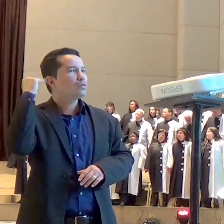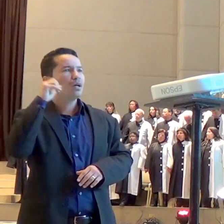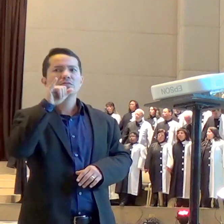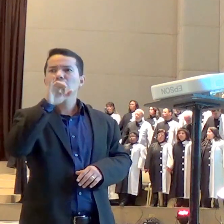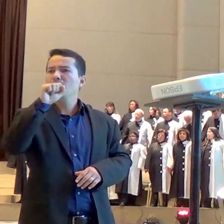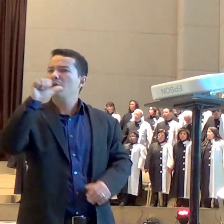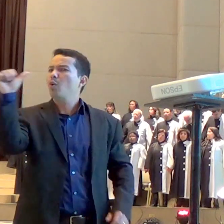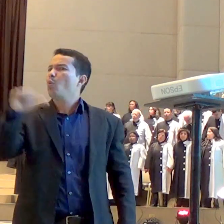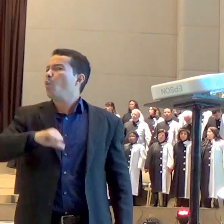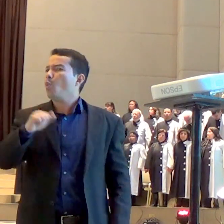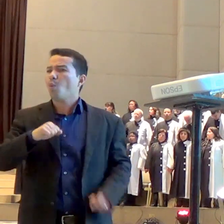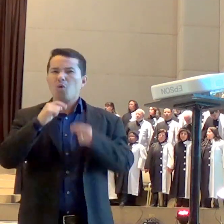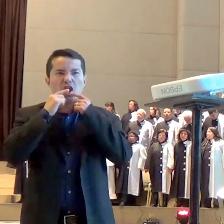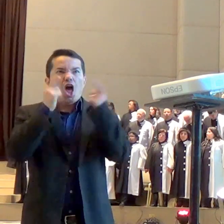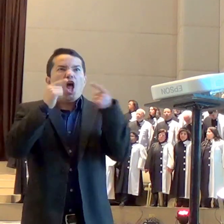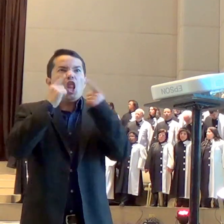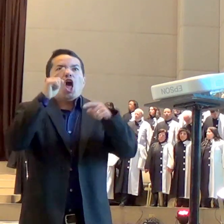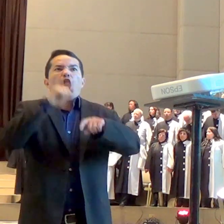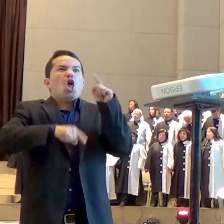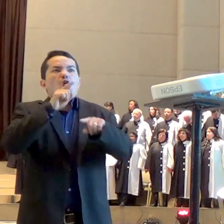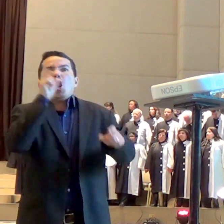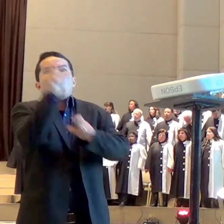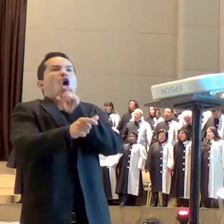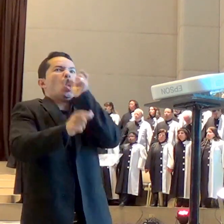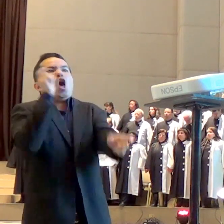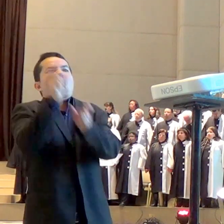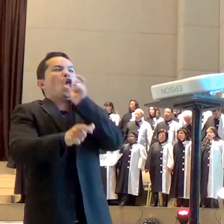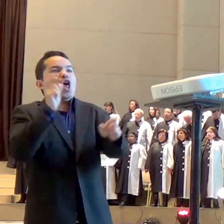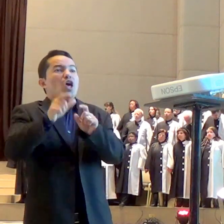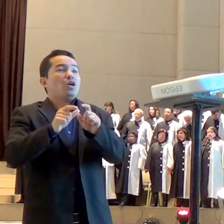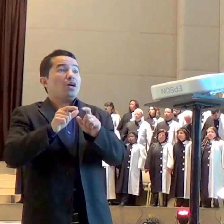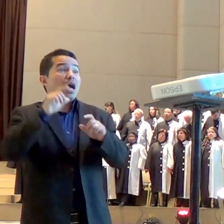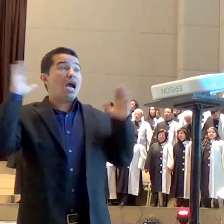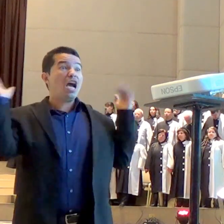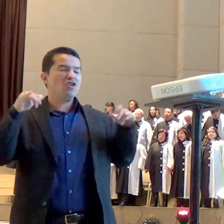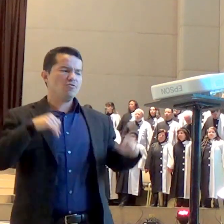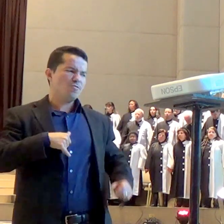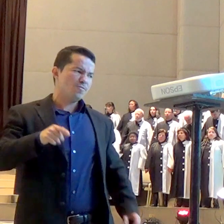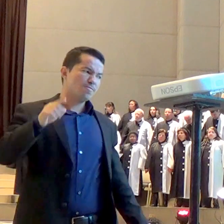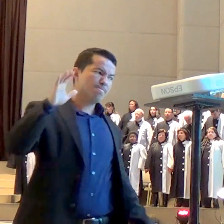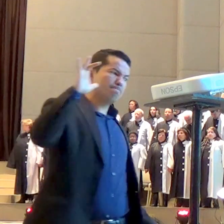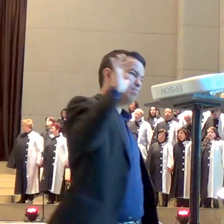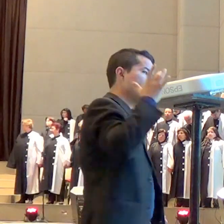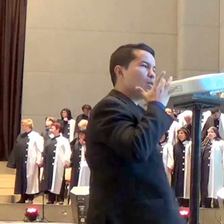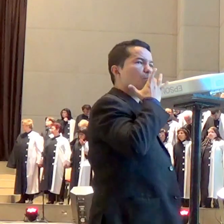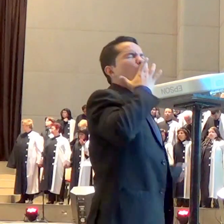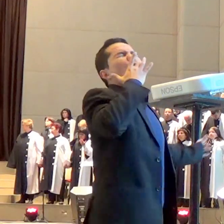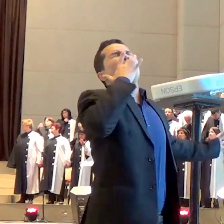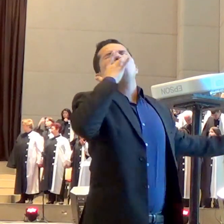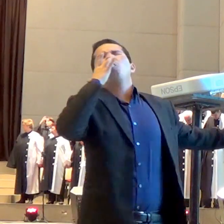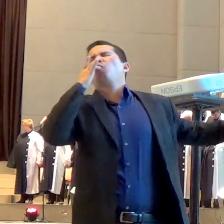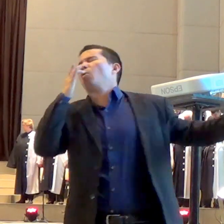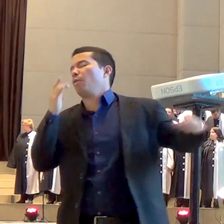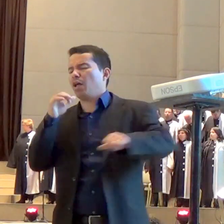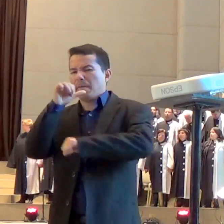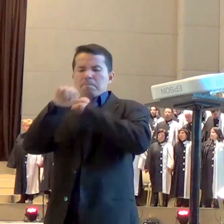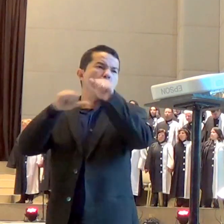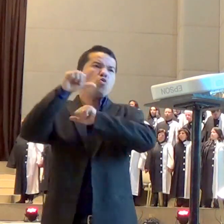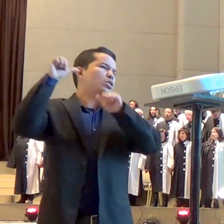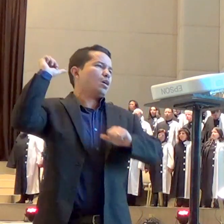faz isso dá a mão para quem está perto fecha aí o corredor fecha todo mundo é o exército de Deus que está unido aqui junto com